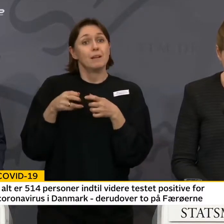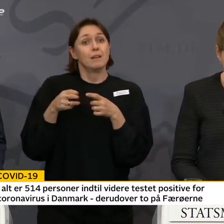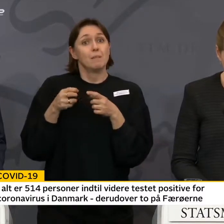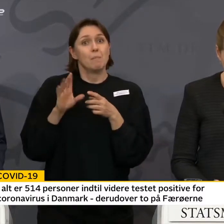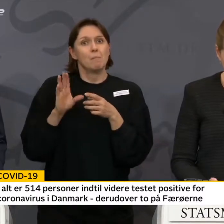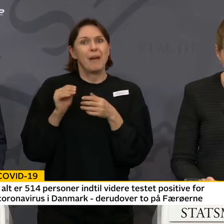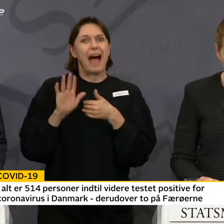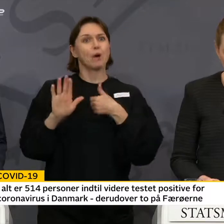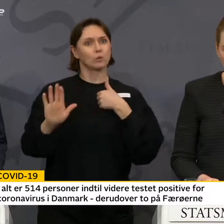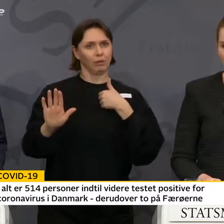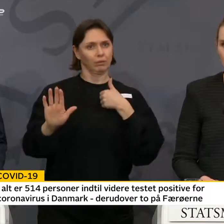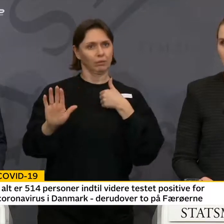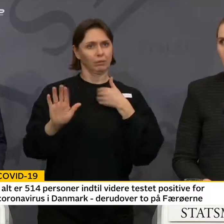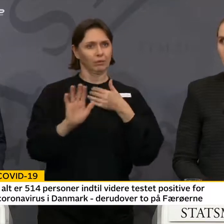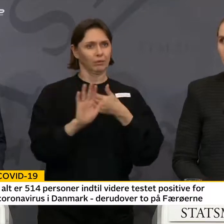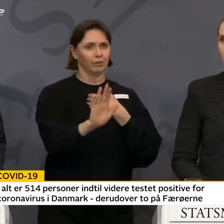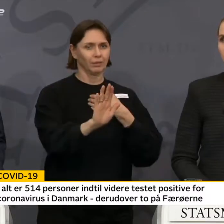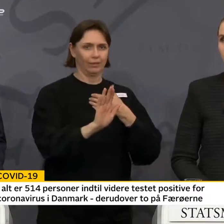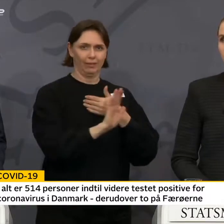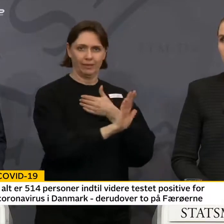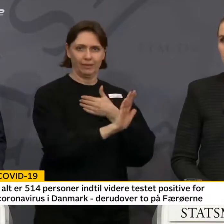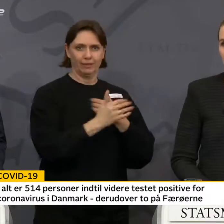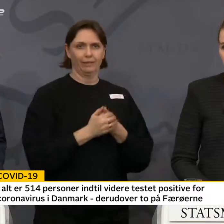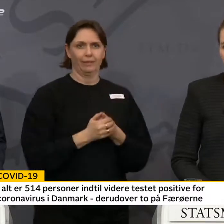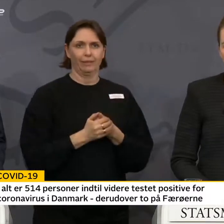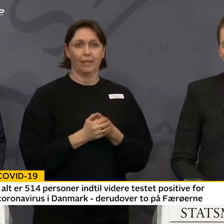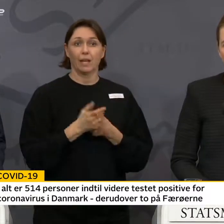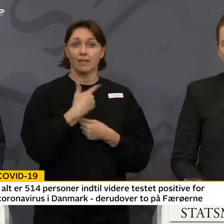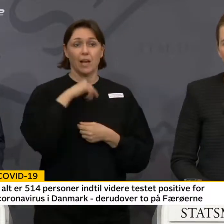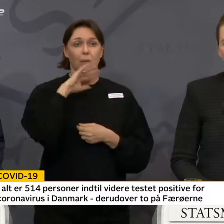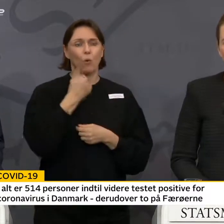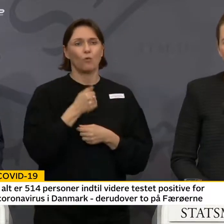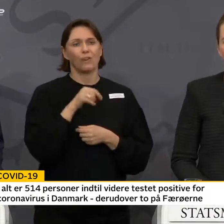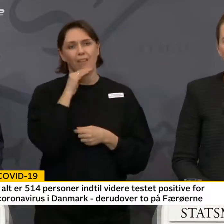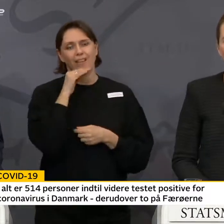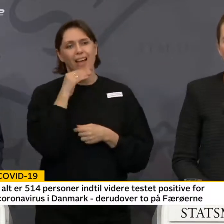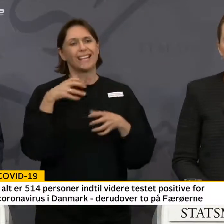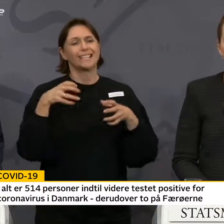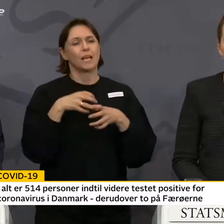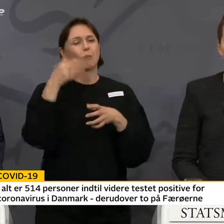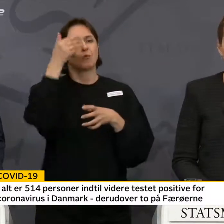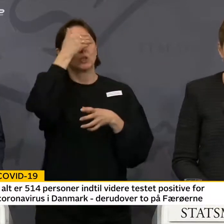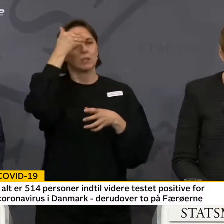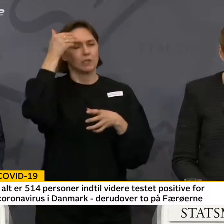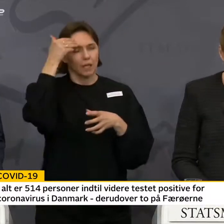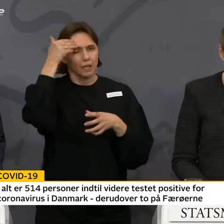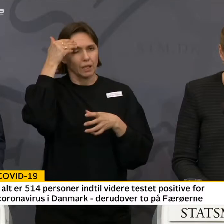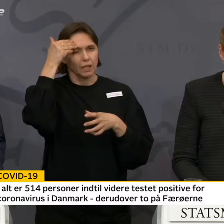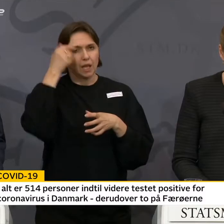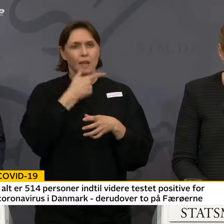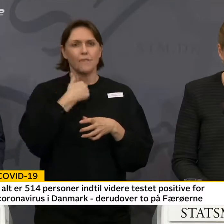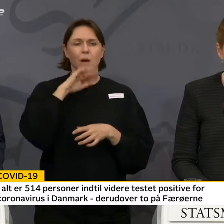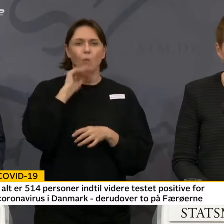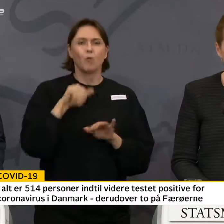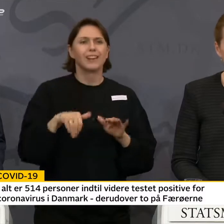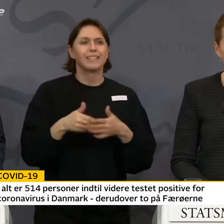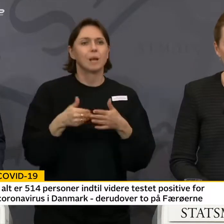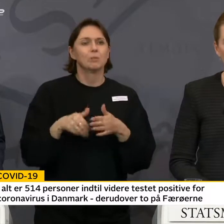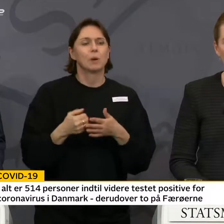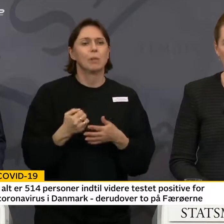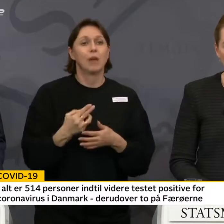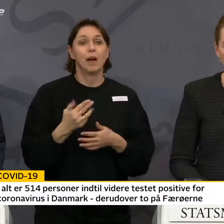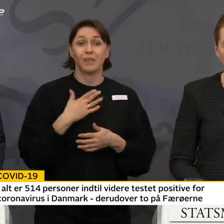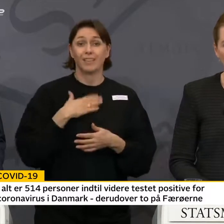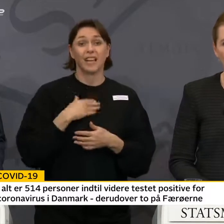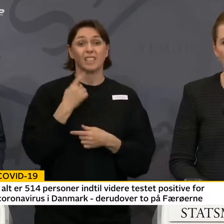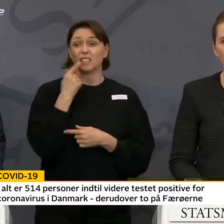til hinanden. Og vi får brug for samfundssind. Vi får brug for hjælpsomhed. Jeg vil gerne sige tak